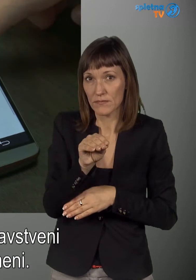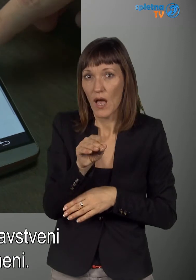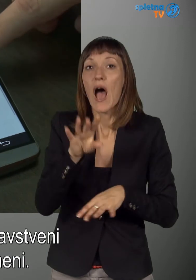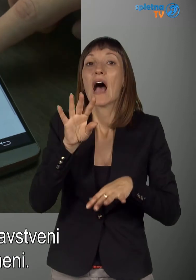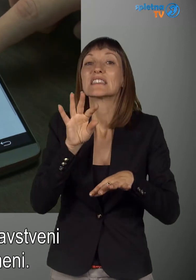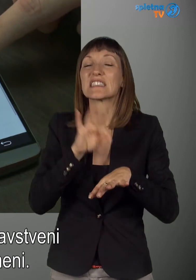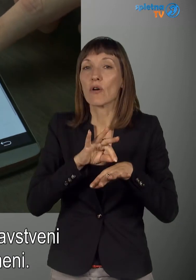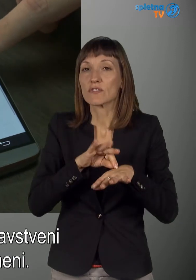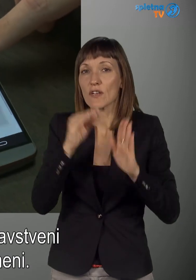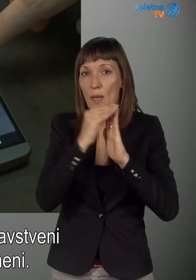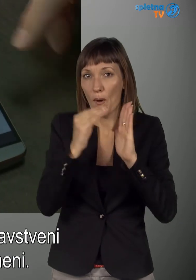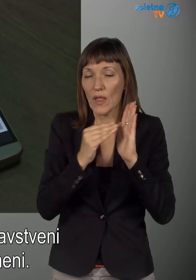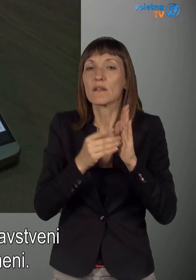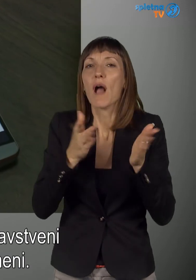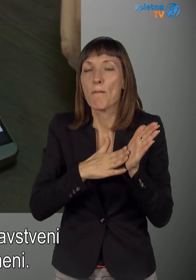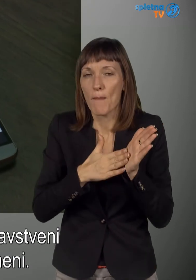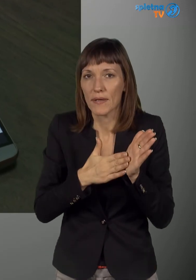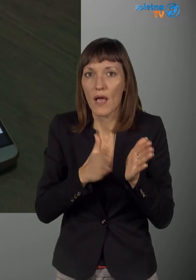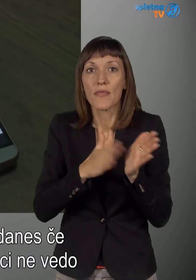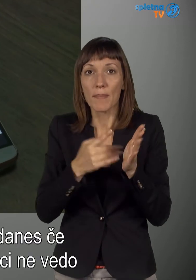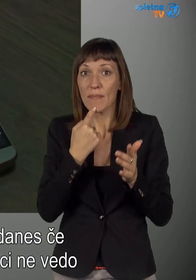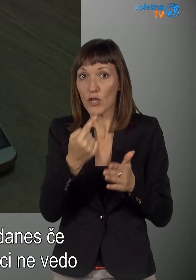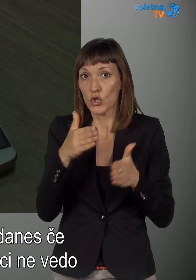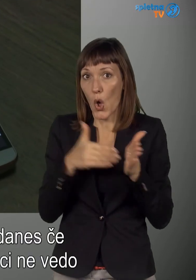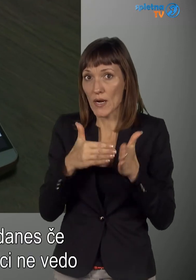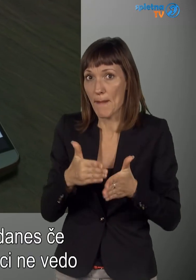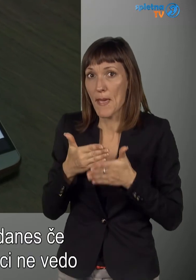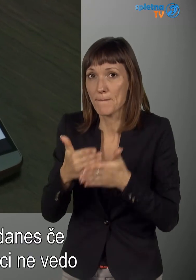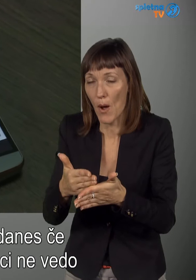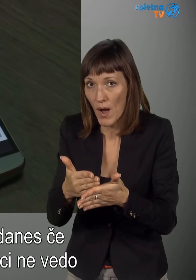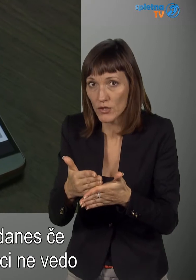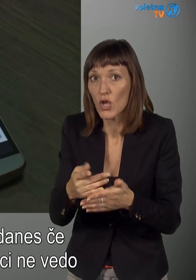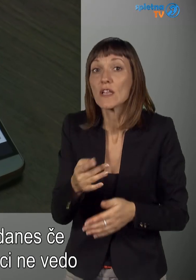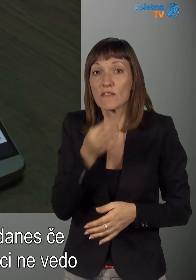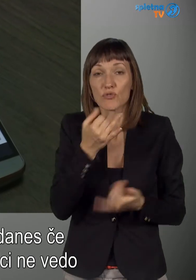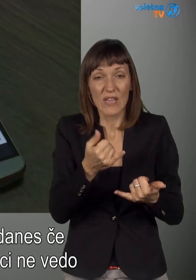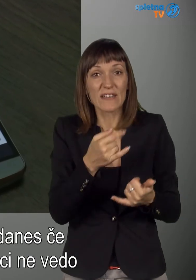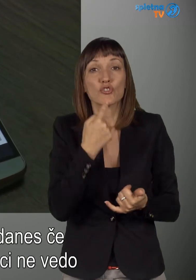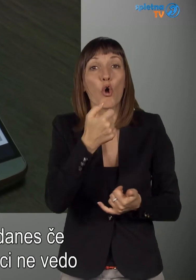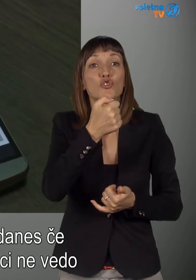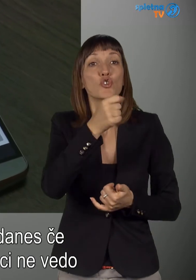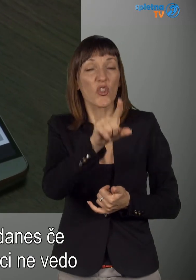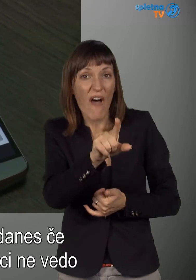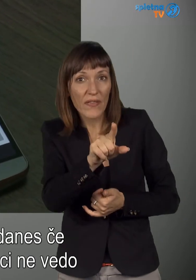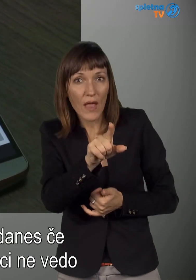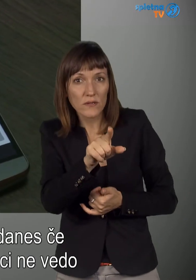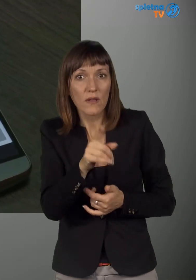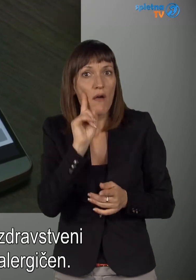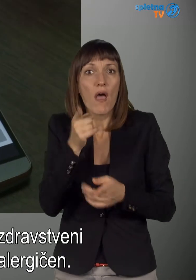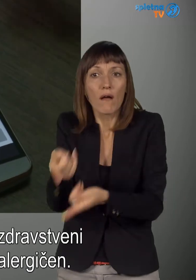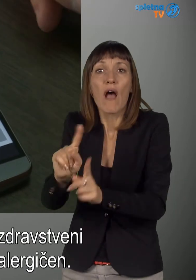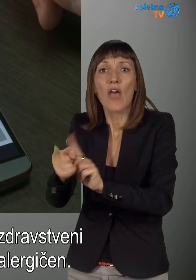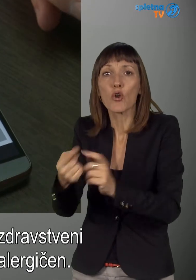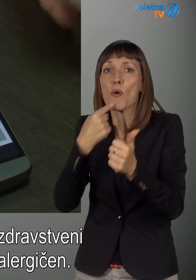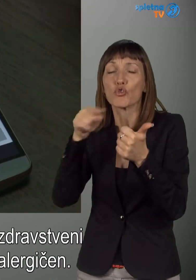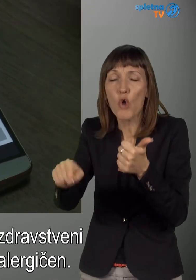zdravstveni podatki, kaj to pomeni. Ko nekdo rabi pomoč, danes, če dokliče na 112, razševalci ne vejo